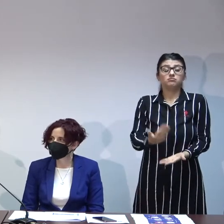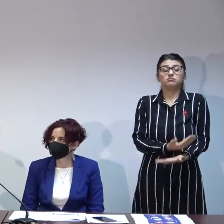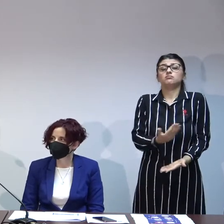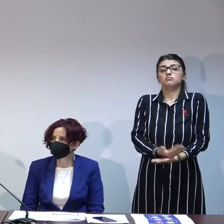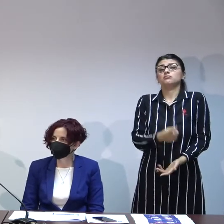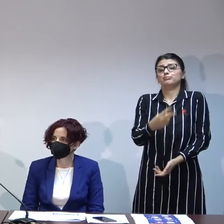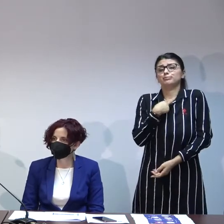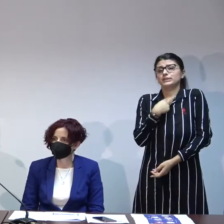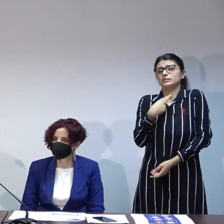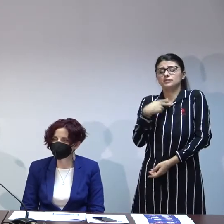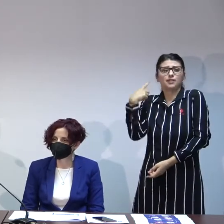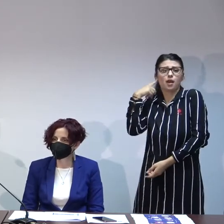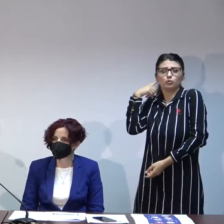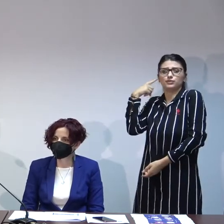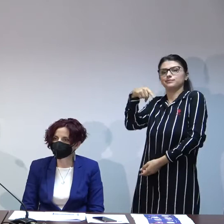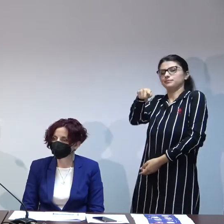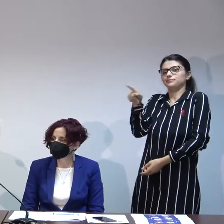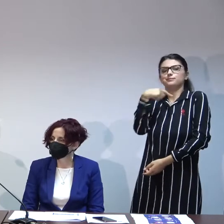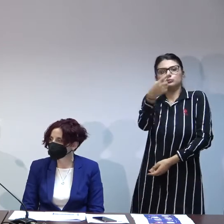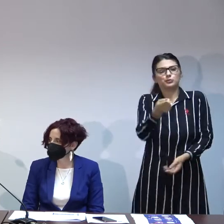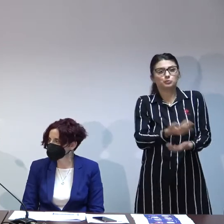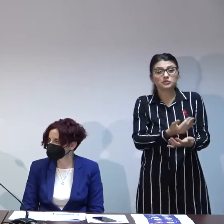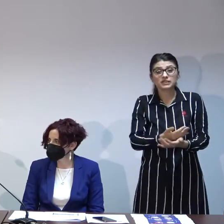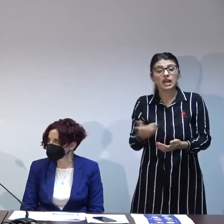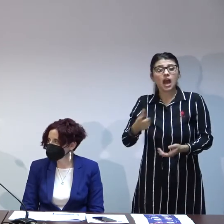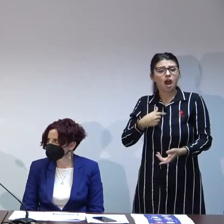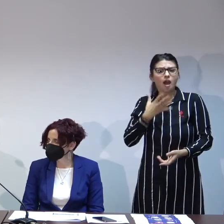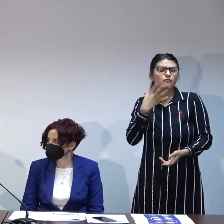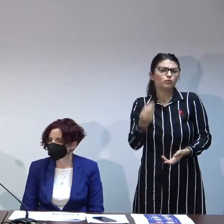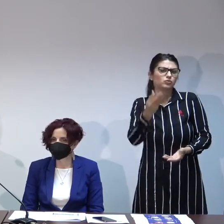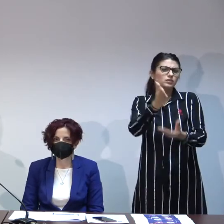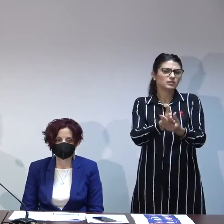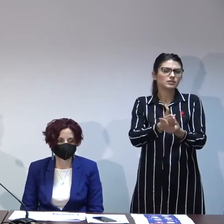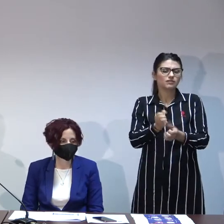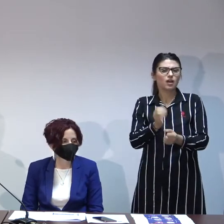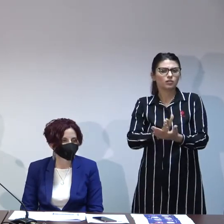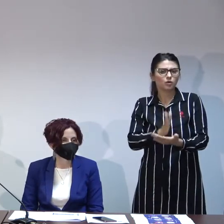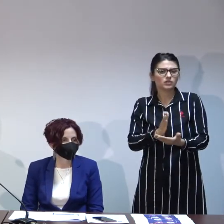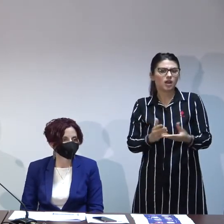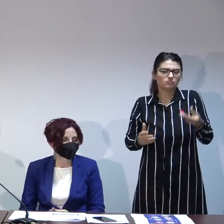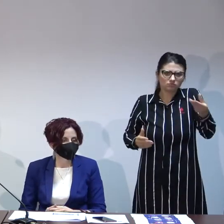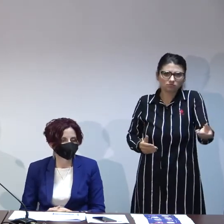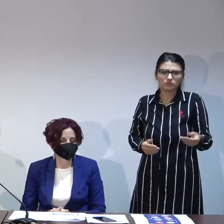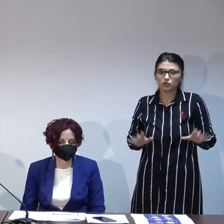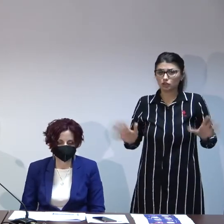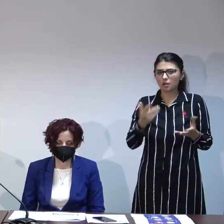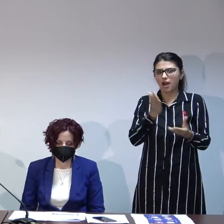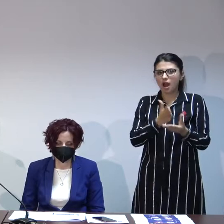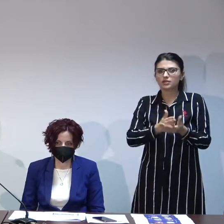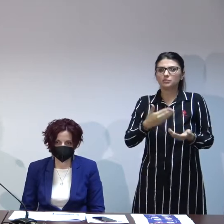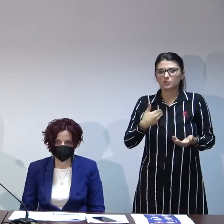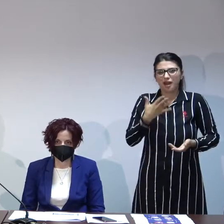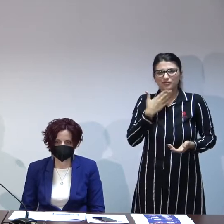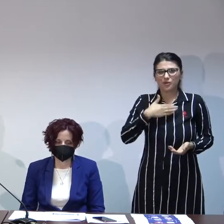adopție pe care o să le auziți am decis să depunem dosarul să depunem actele și să începem procesul de adopție